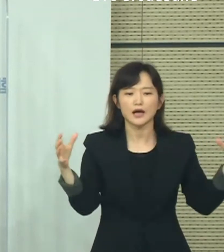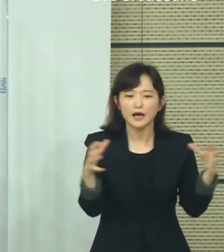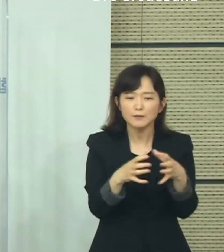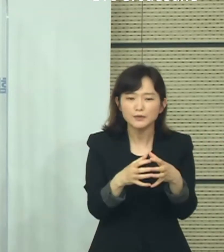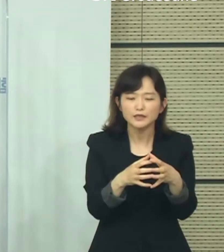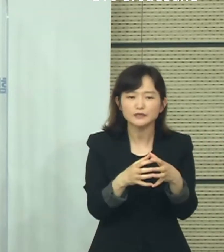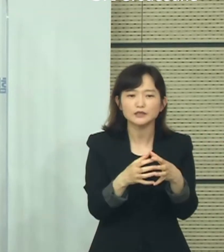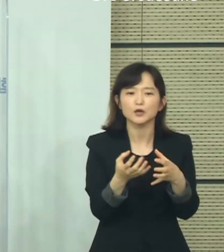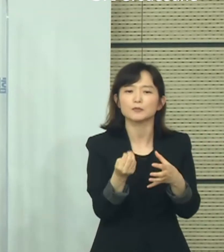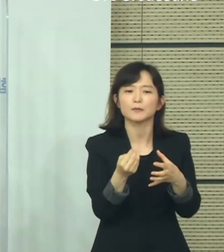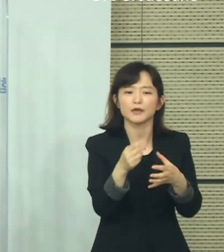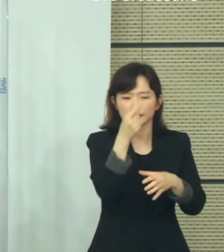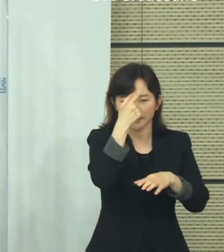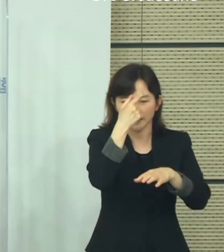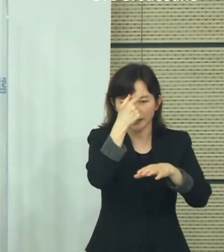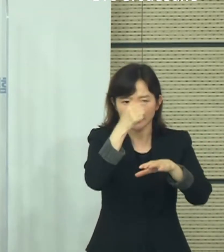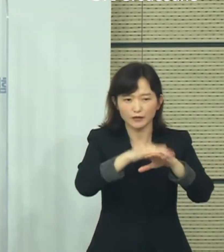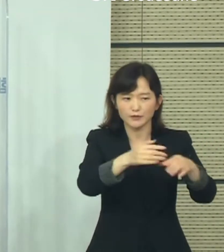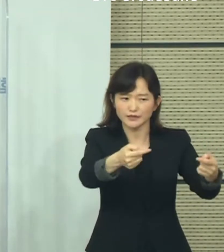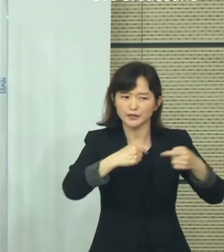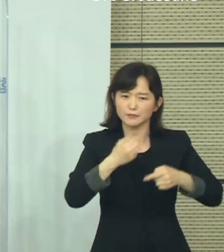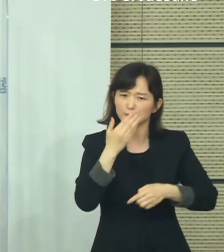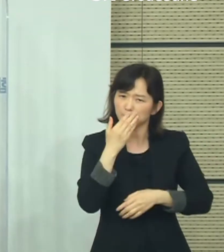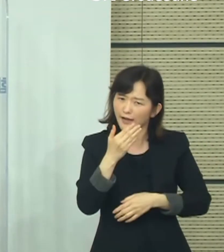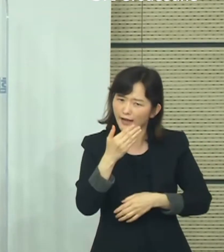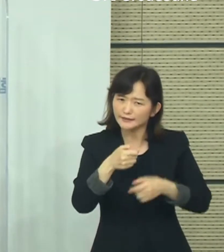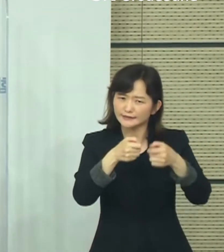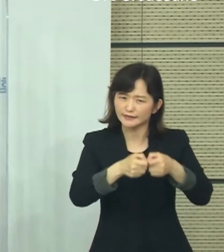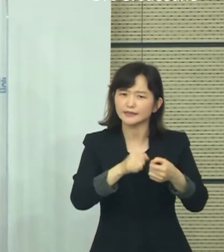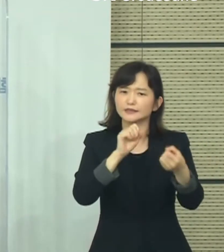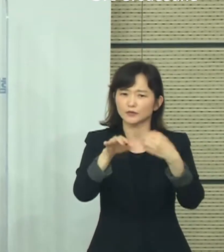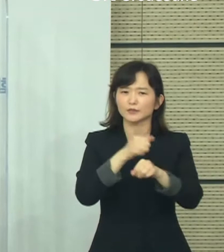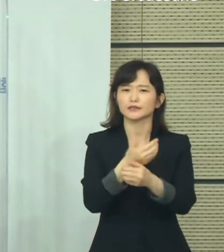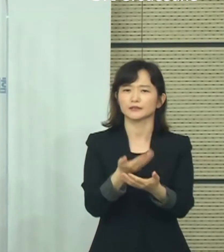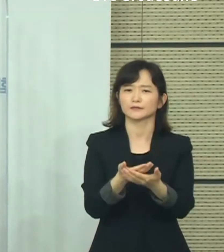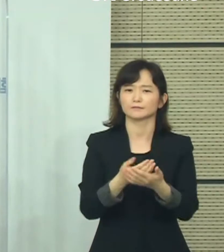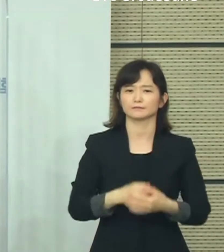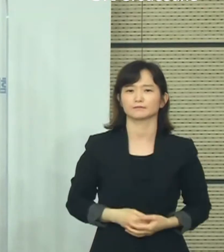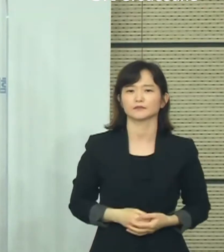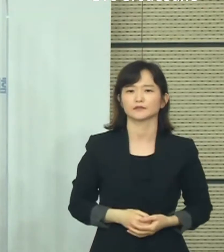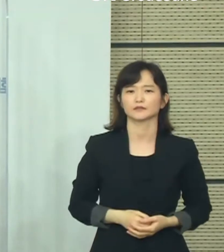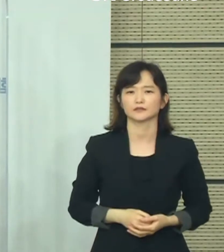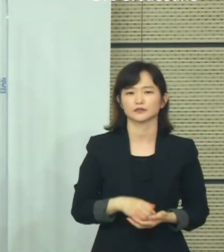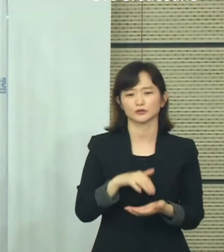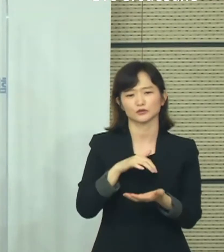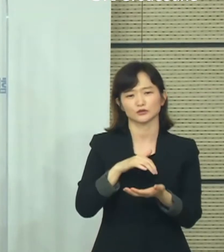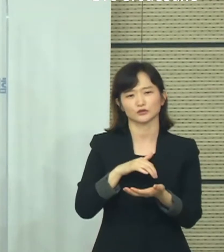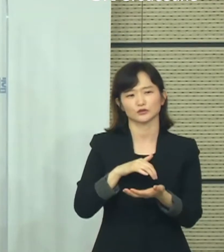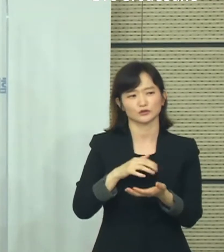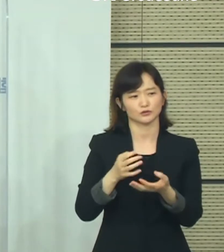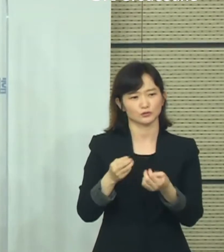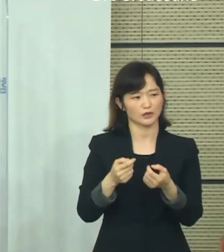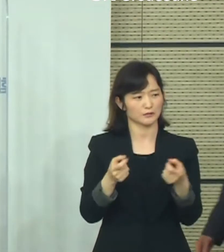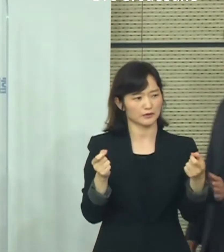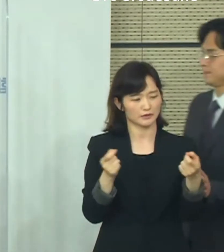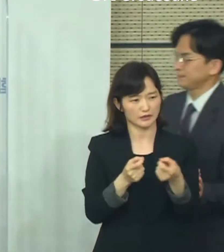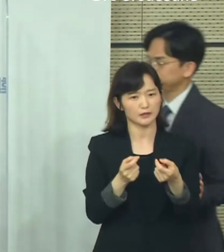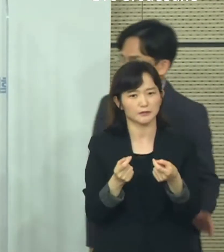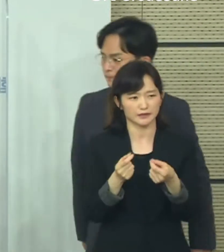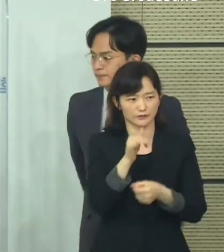참석할 수 있는지 상세하게 답변 부탁드립니다. 약간 산수 문제에 가까운 질의이신데 어떤